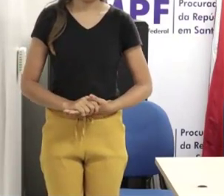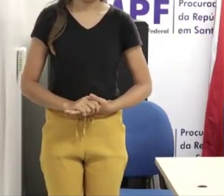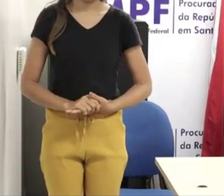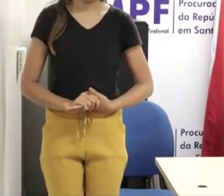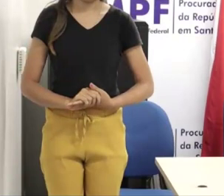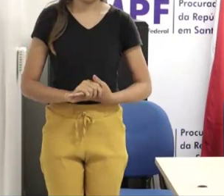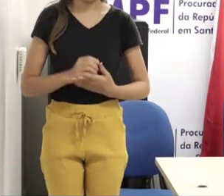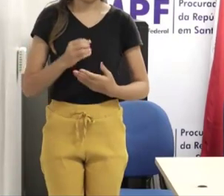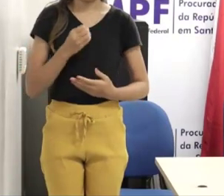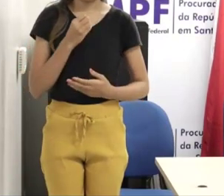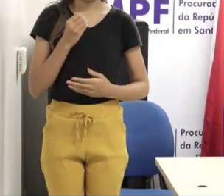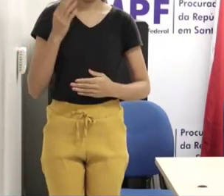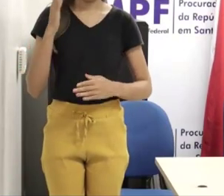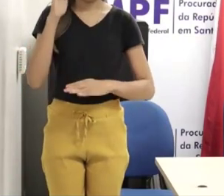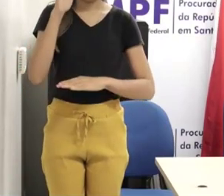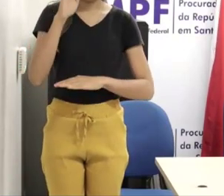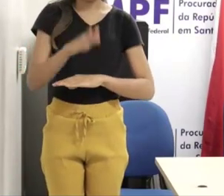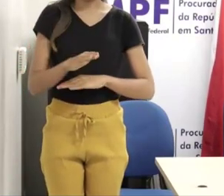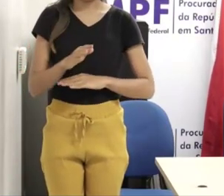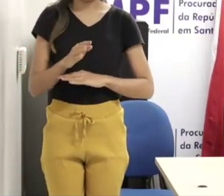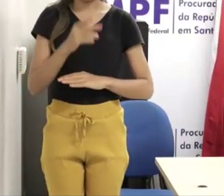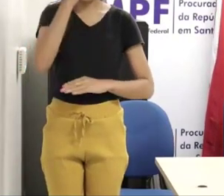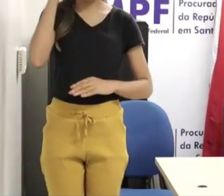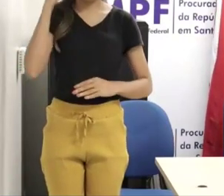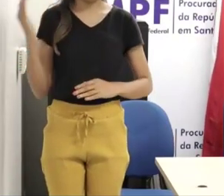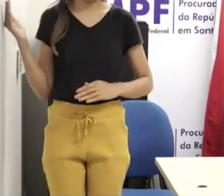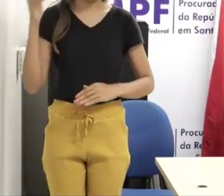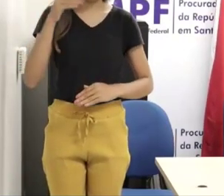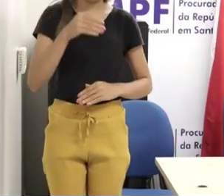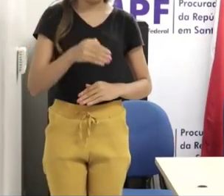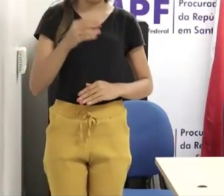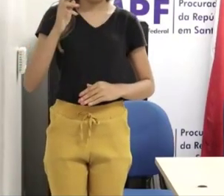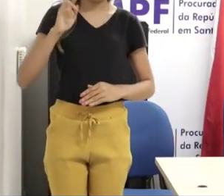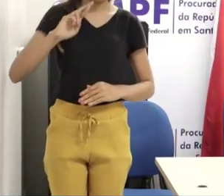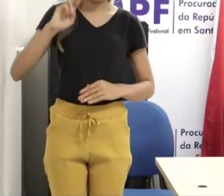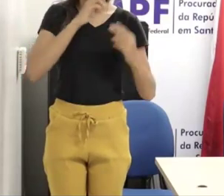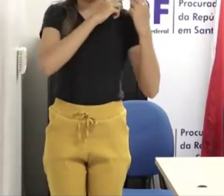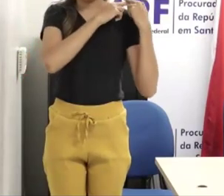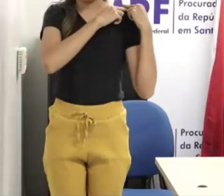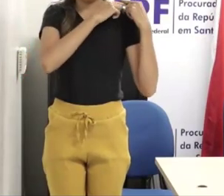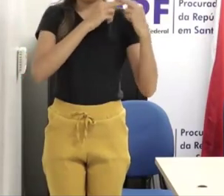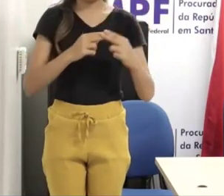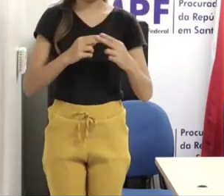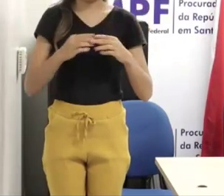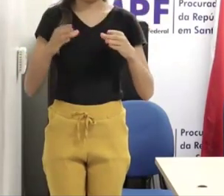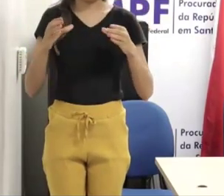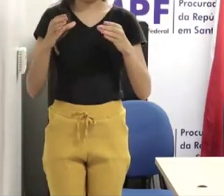Sobretudo as pessoas que estão aqui representando alguma instituição parceira e